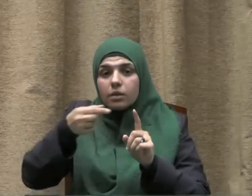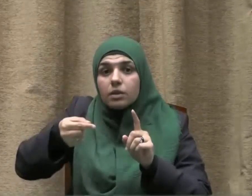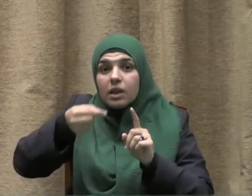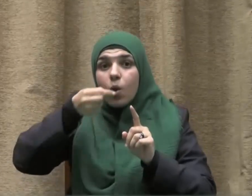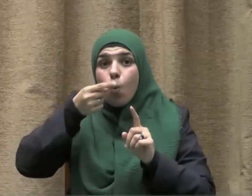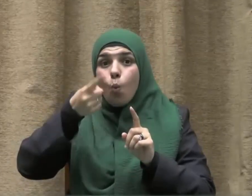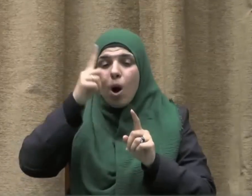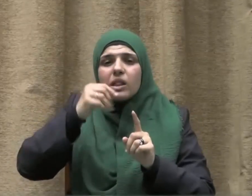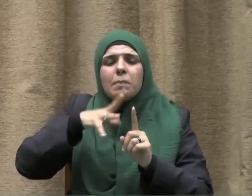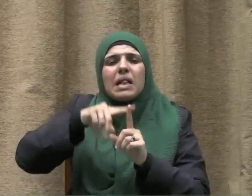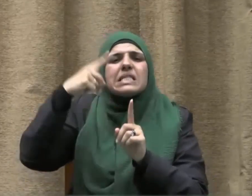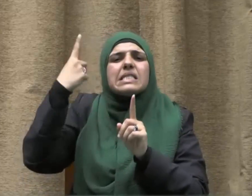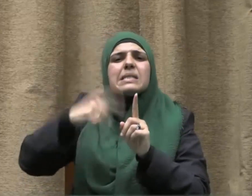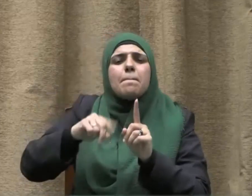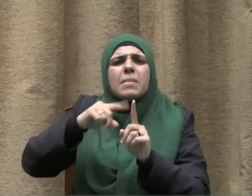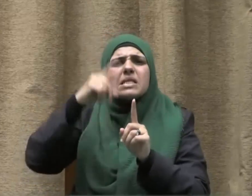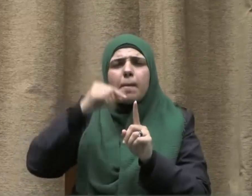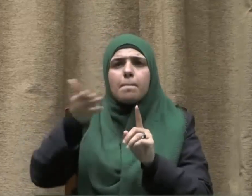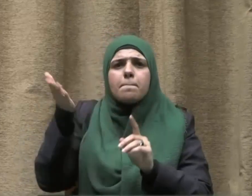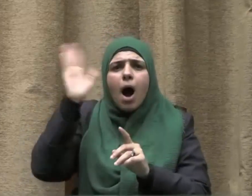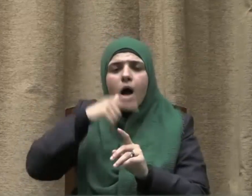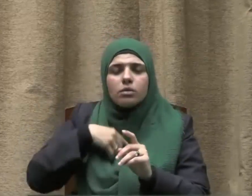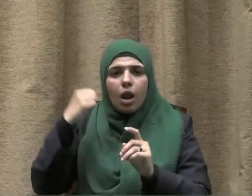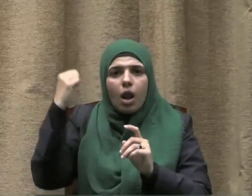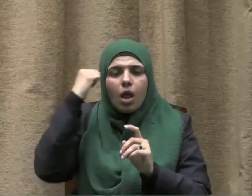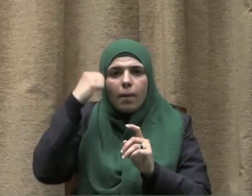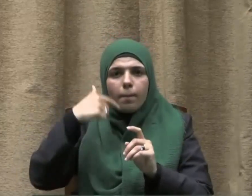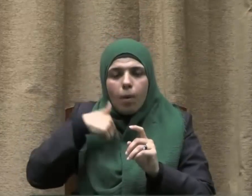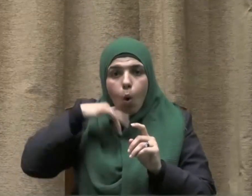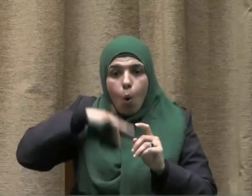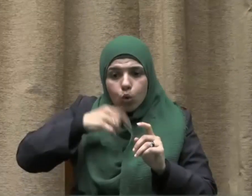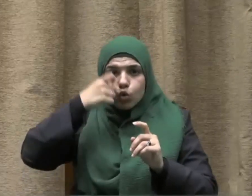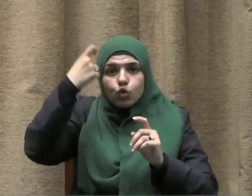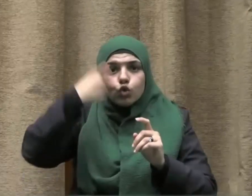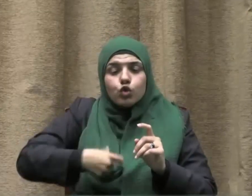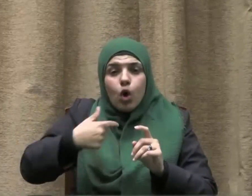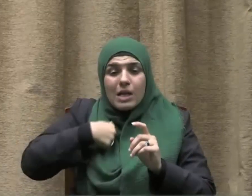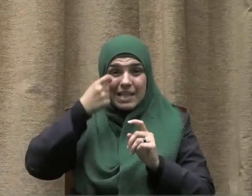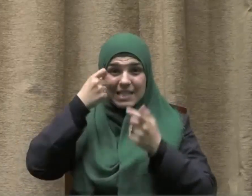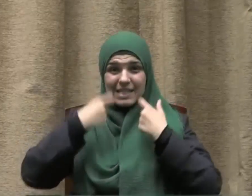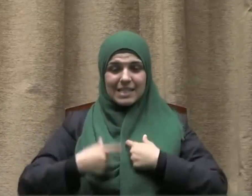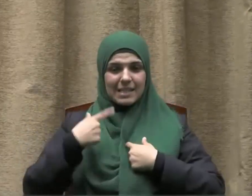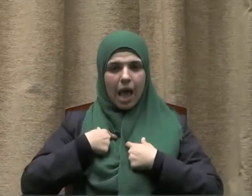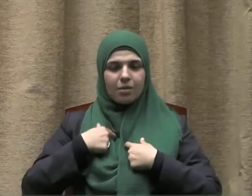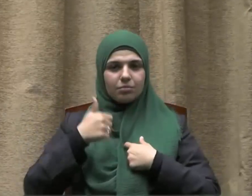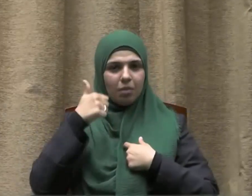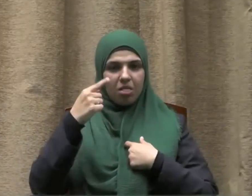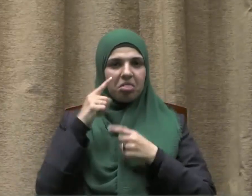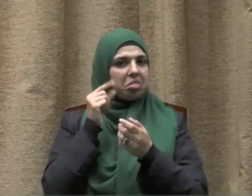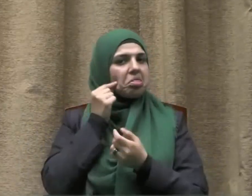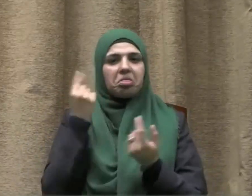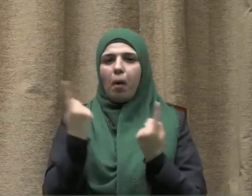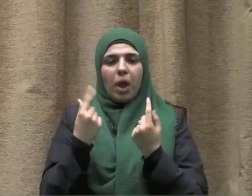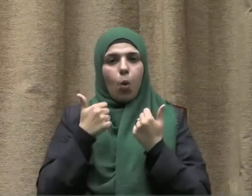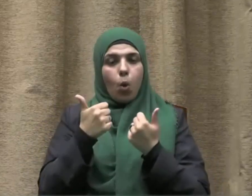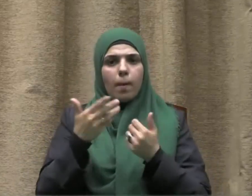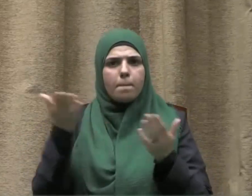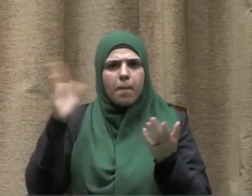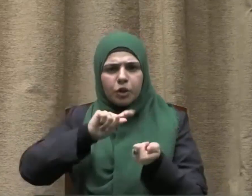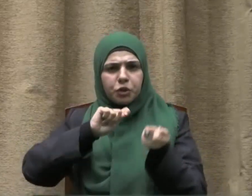سمها تأتي عليه لحظة يحول فيها من إنسان سوي إلى كائن خطير